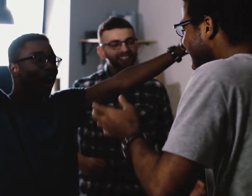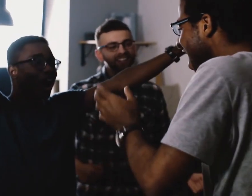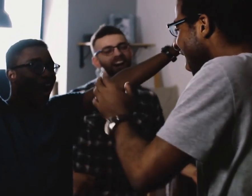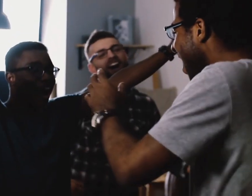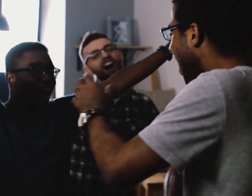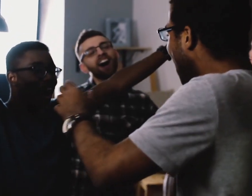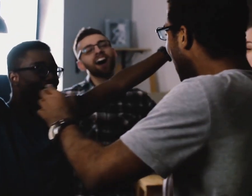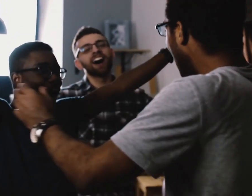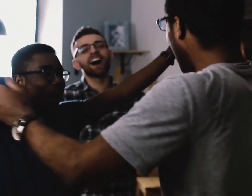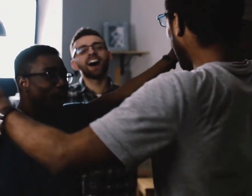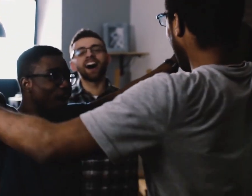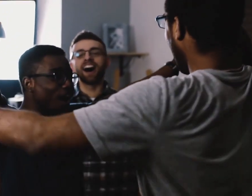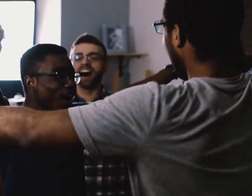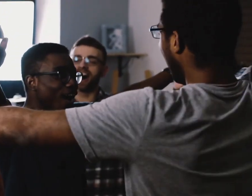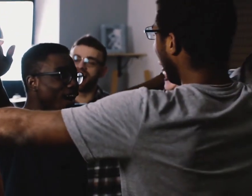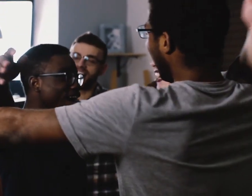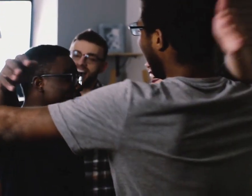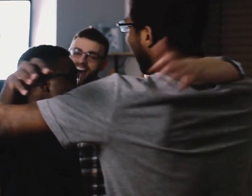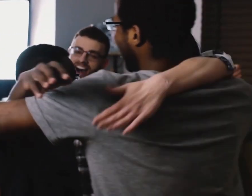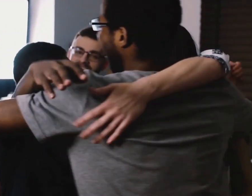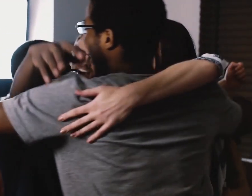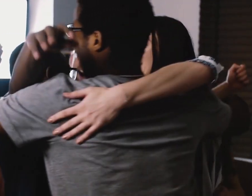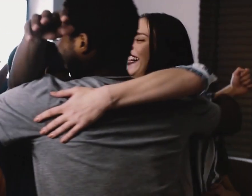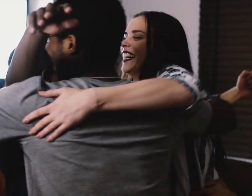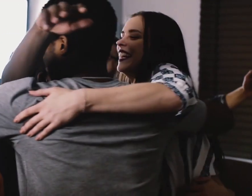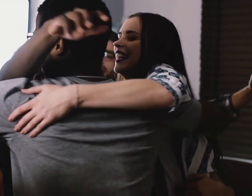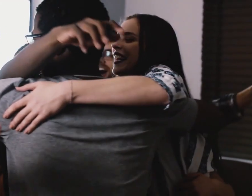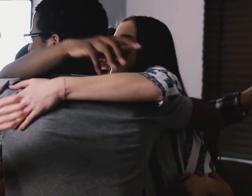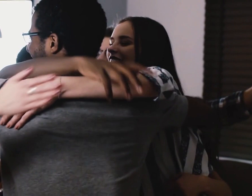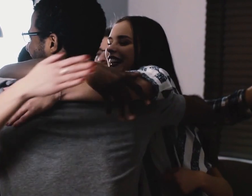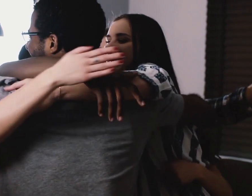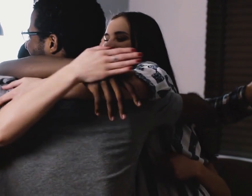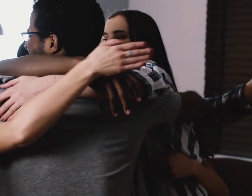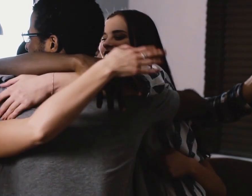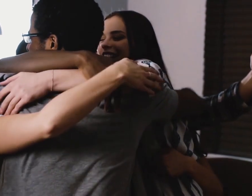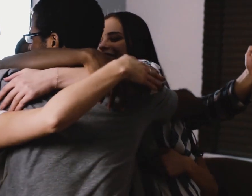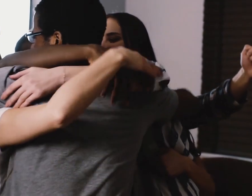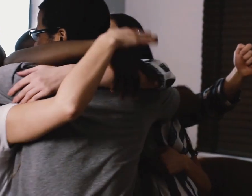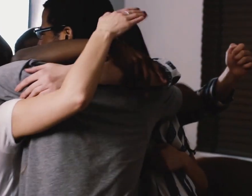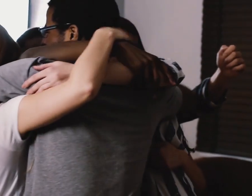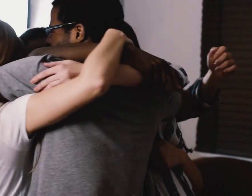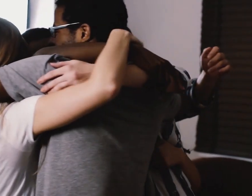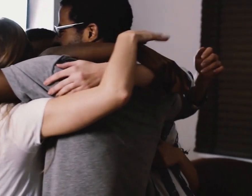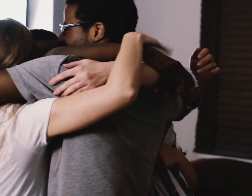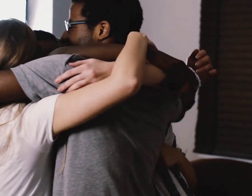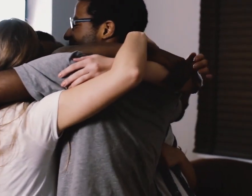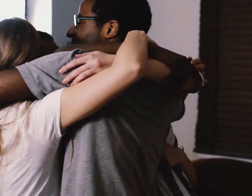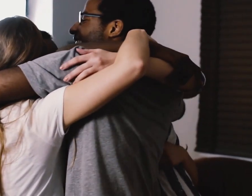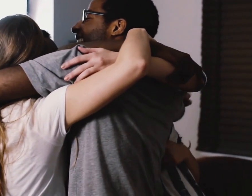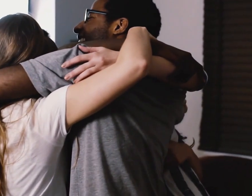des fêtes et filmer cela, alors que ta connexion Internet peut servir à réveiller les gens